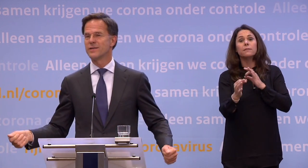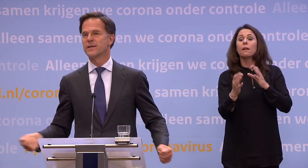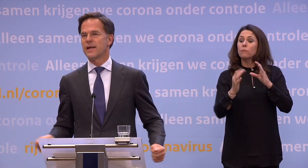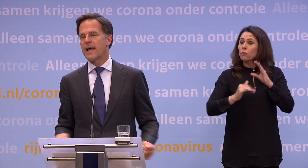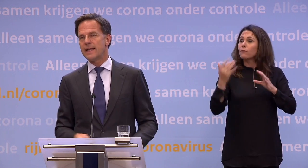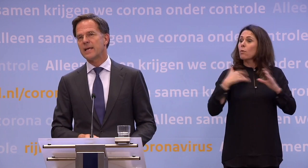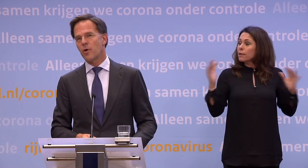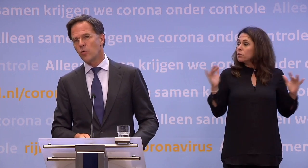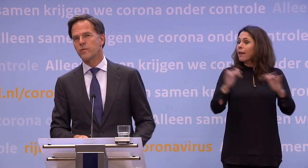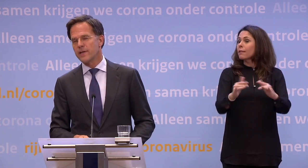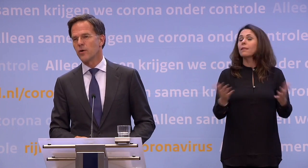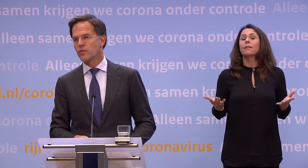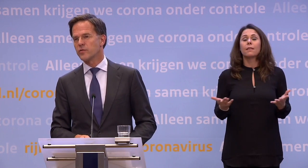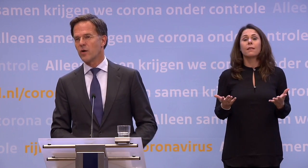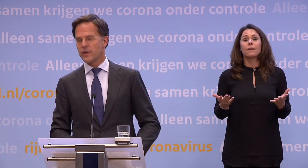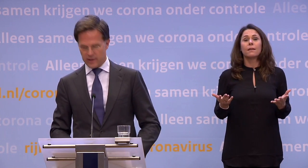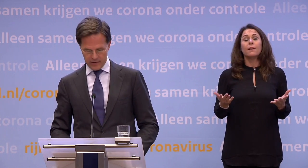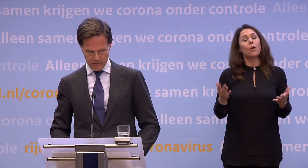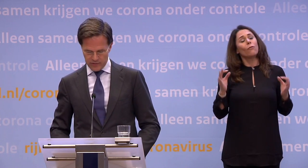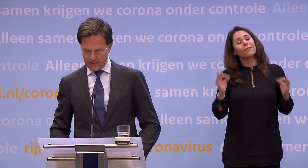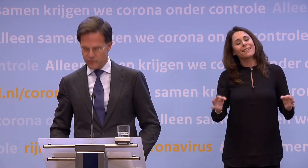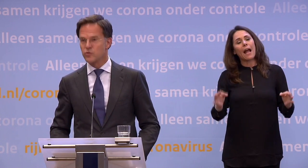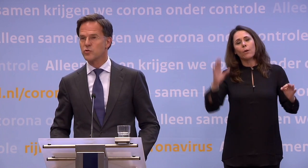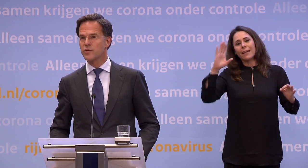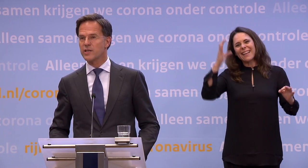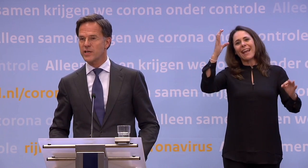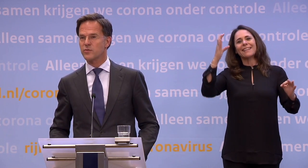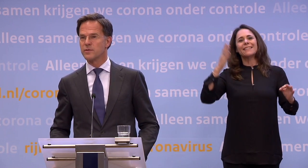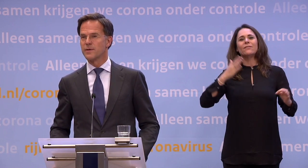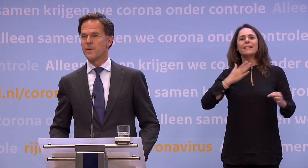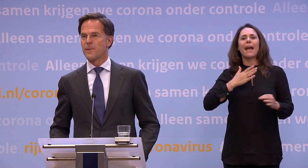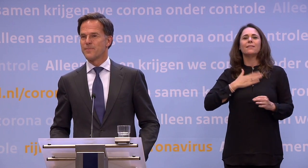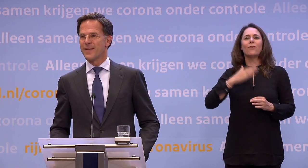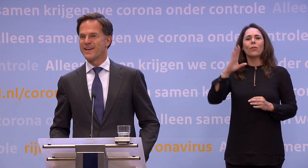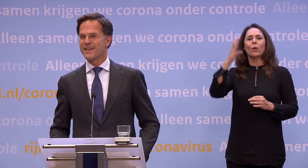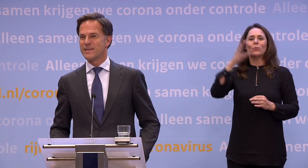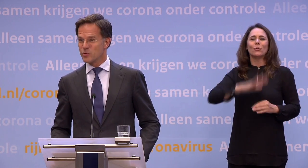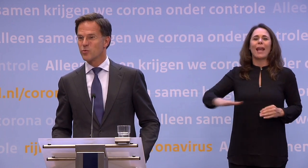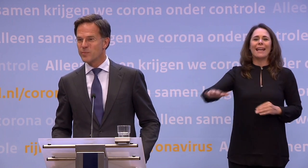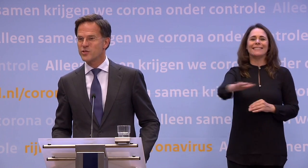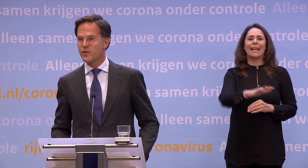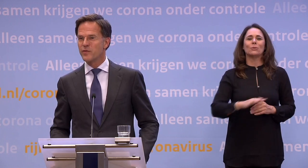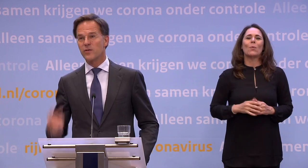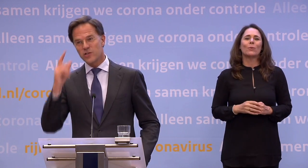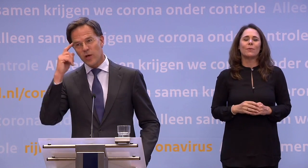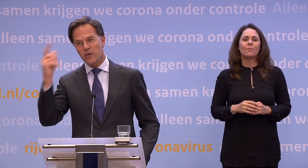zaal vullen. En ik heb ook alweer heel groot vertrouwen in de creativiteit van onze culturele sector. Die wordt ook wel de beste van de wereld en is ook heel